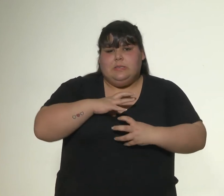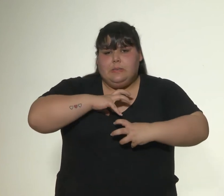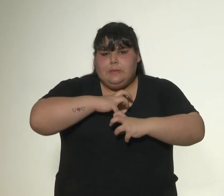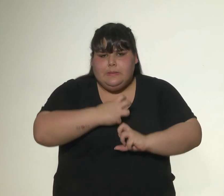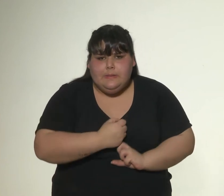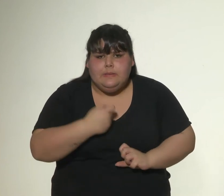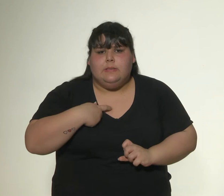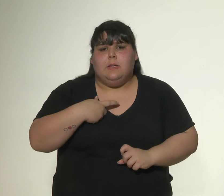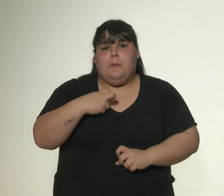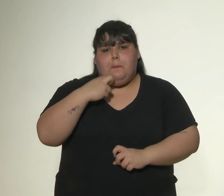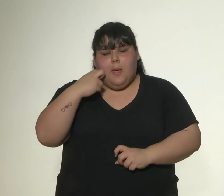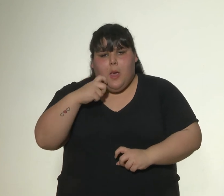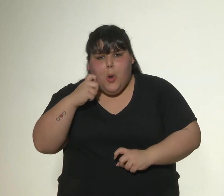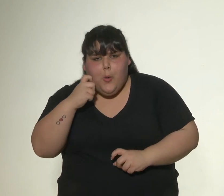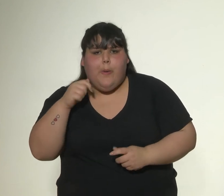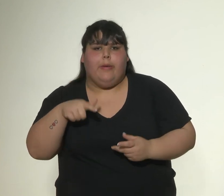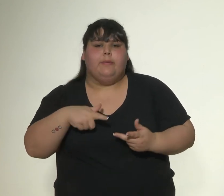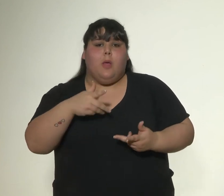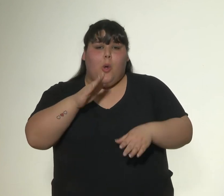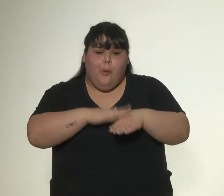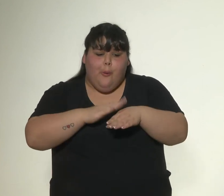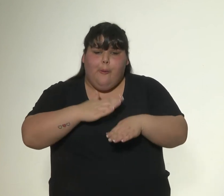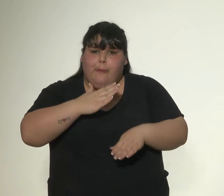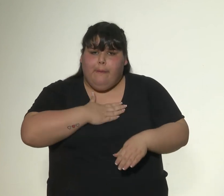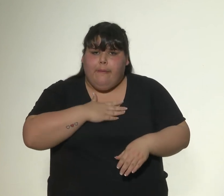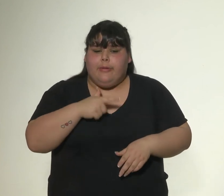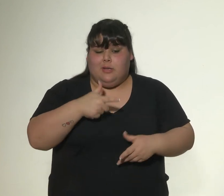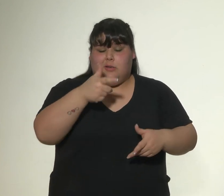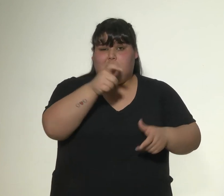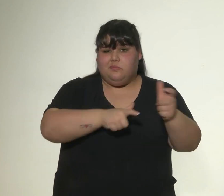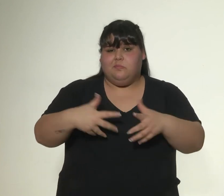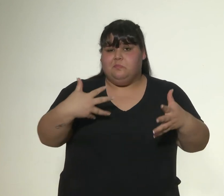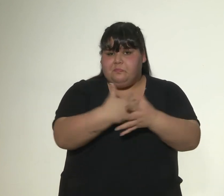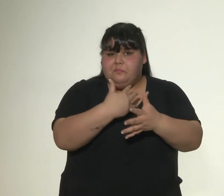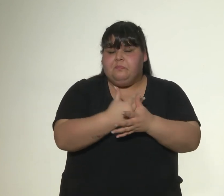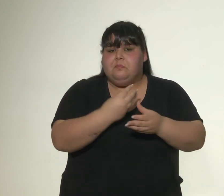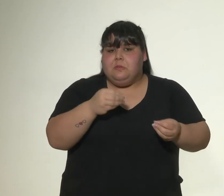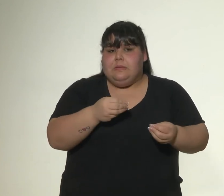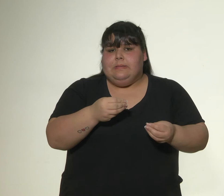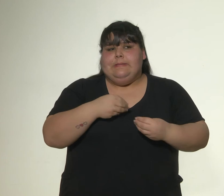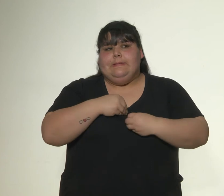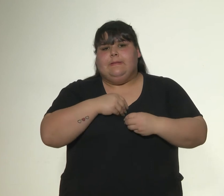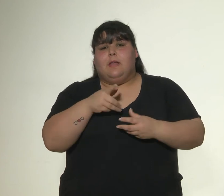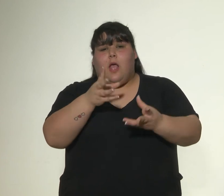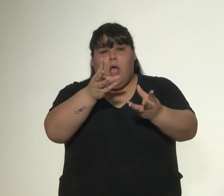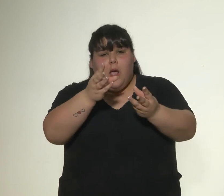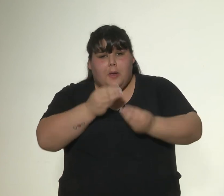sentimientos de vergüenza, culpa. Las víctimas se sienten indignas de ser